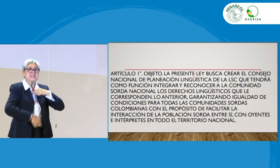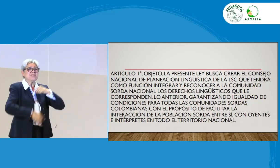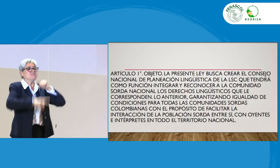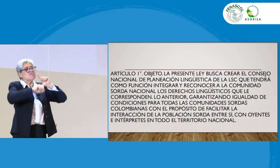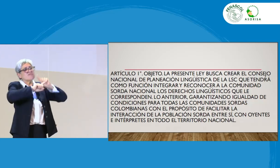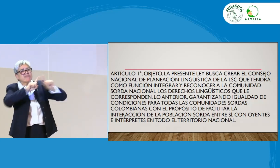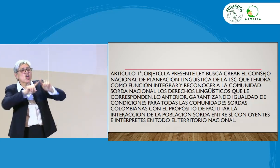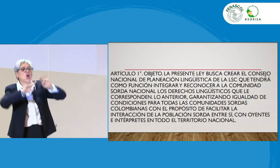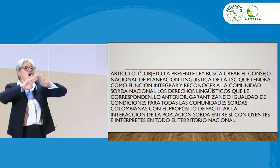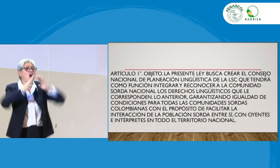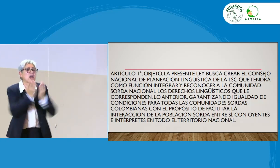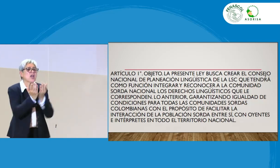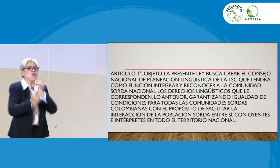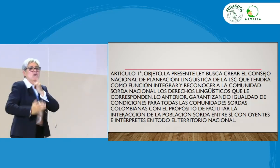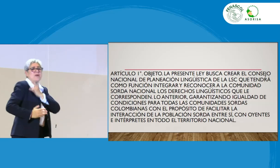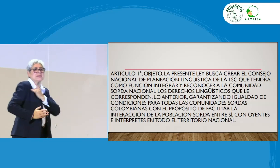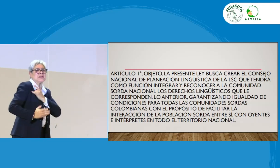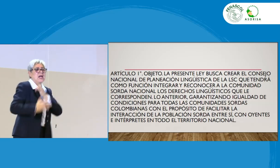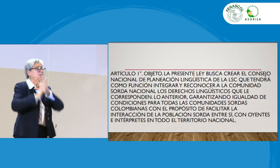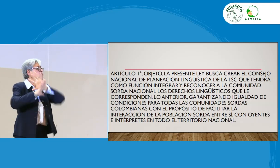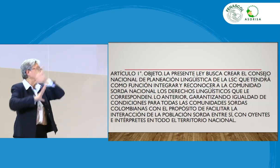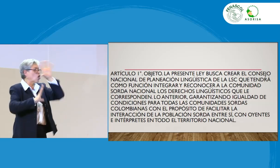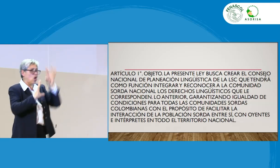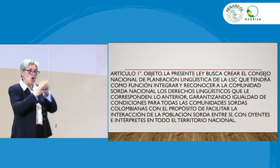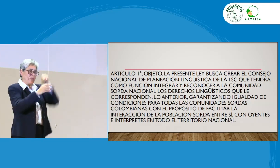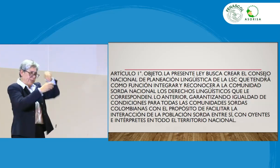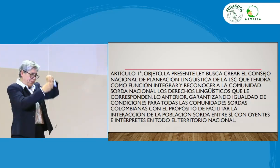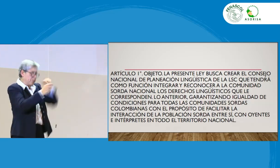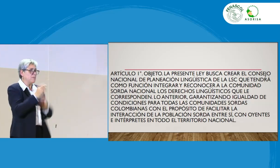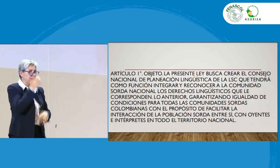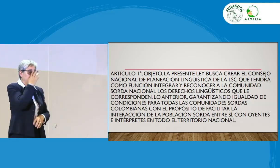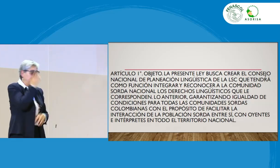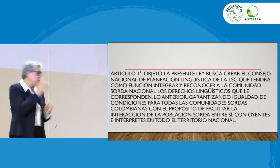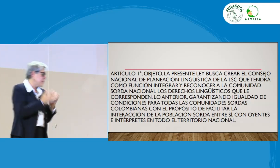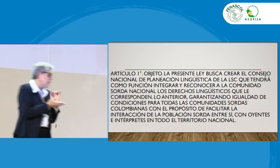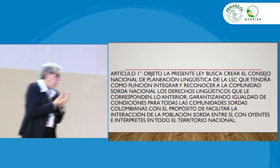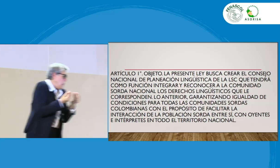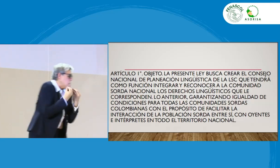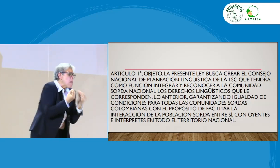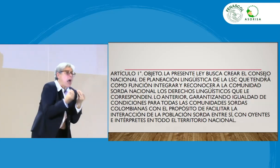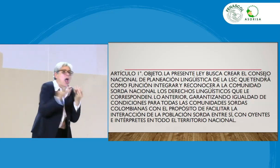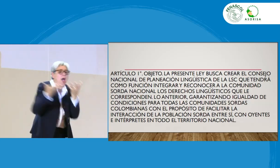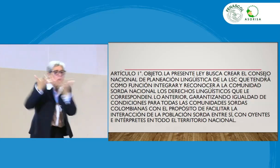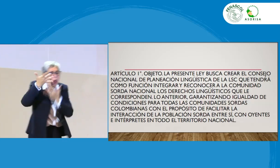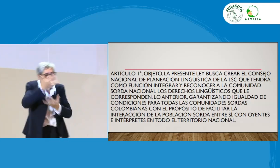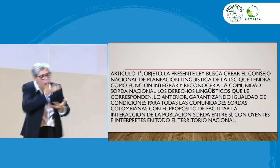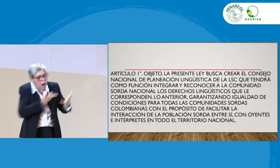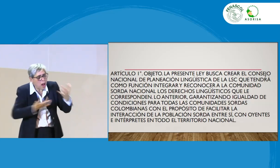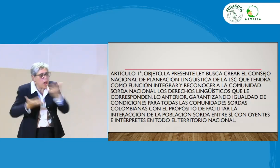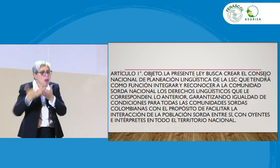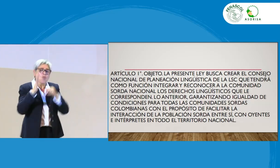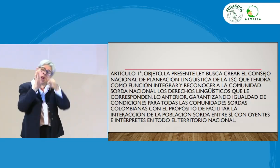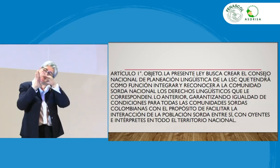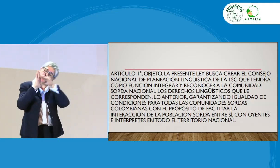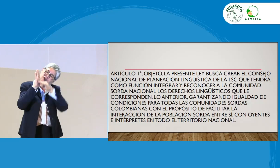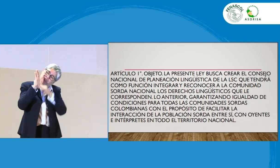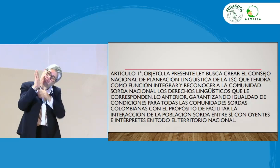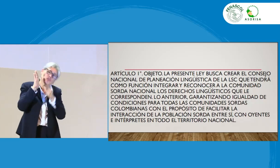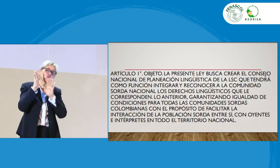civil, universitarios y demás personas que pueden participar o que hacen parte de este consejo para realizar una política pública.